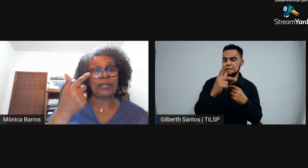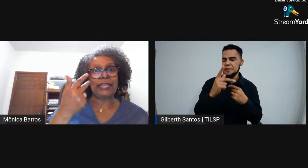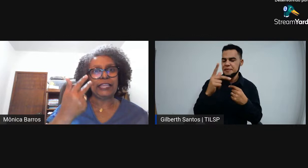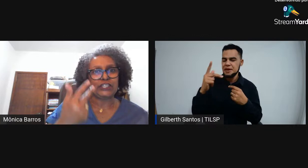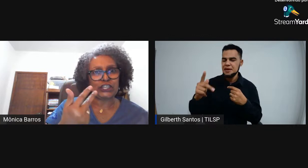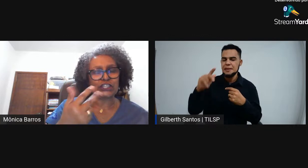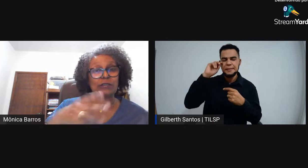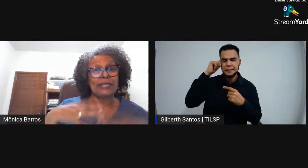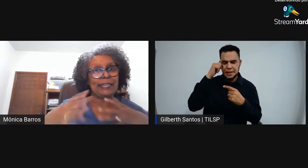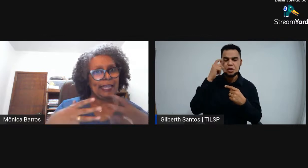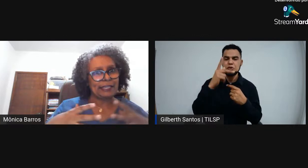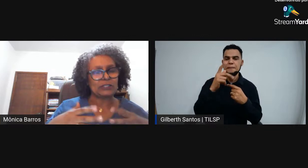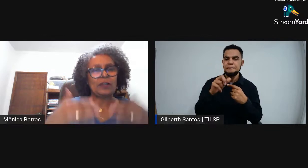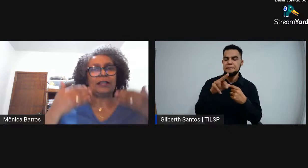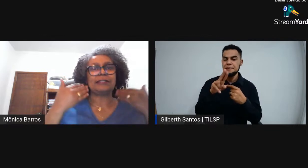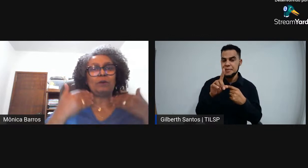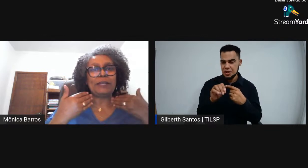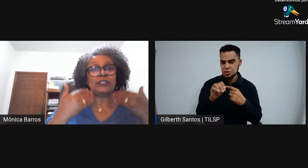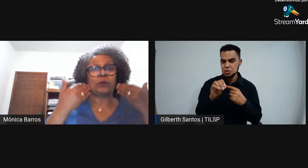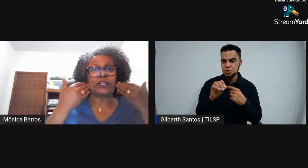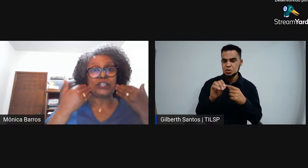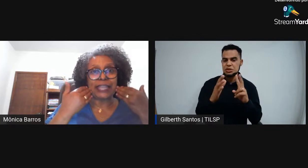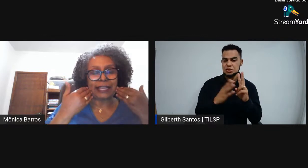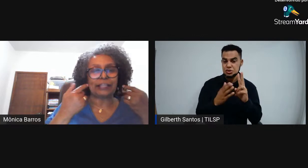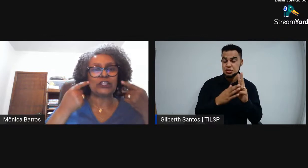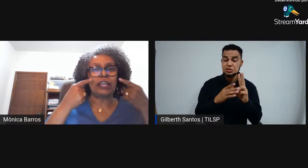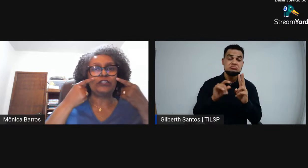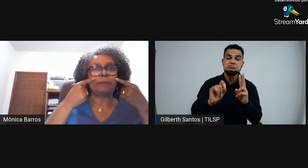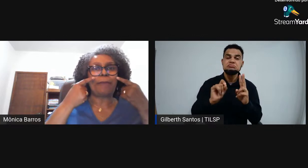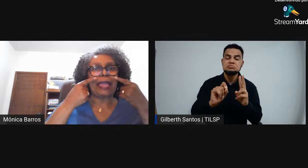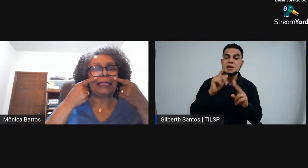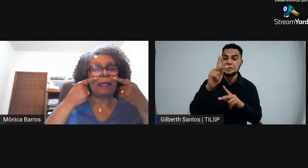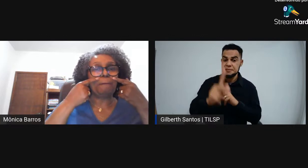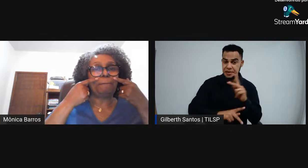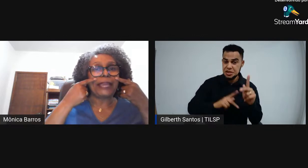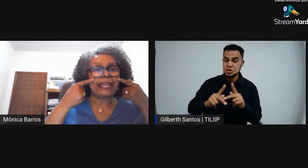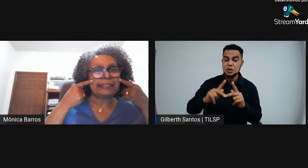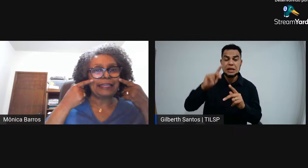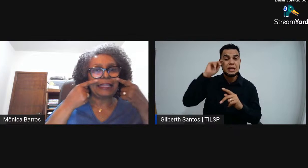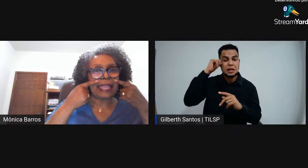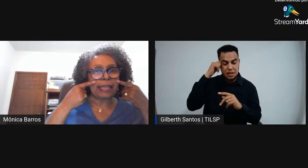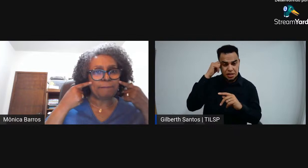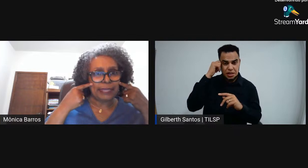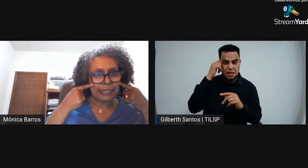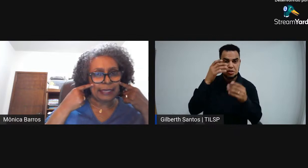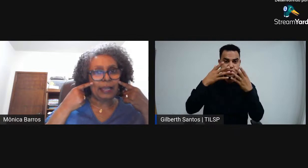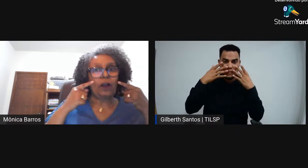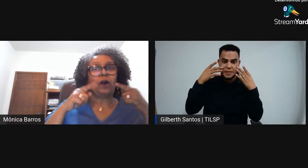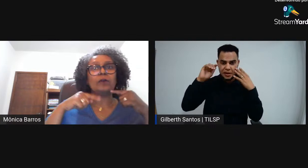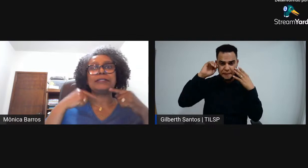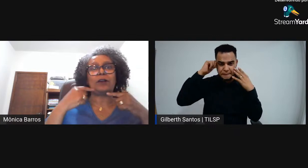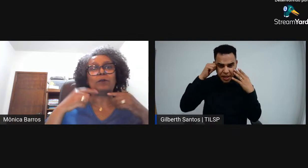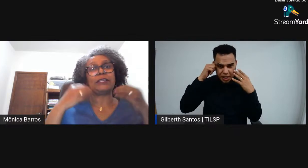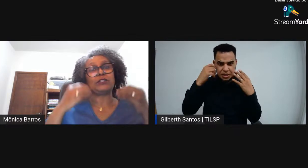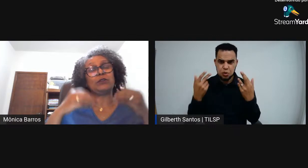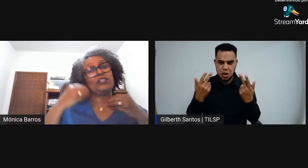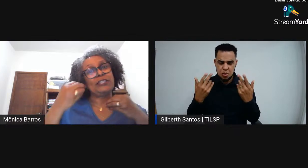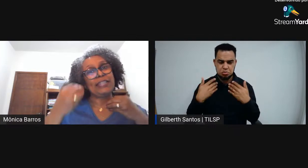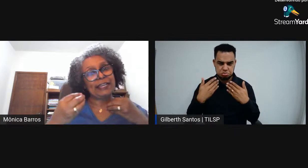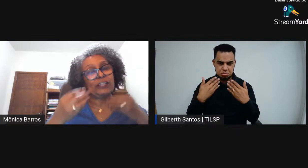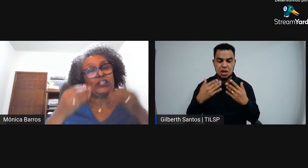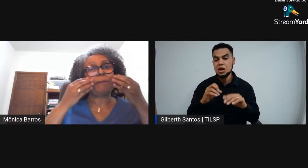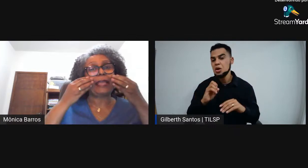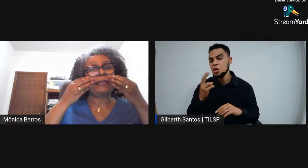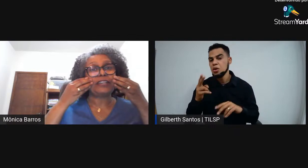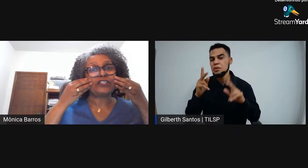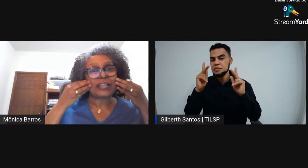pardo, indígena. O que é isso? São pessoas negras de pele preta, que nem a minha, ou são pessoas